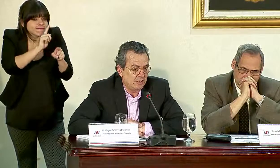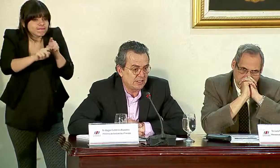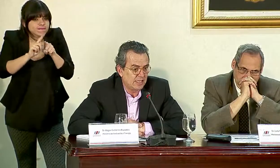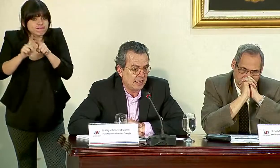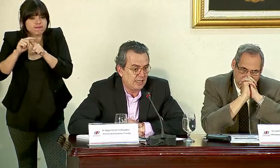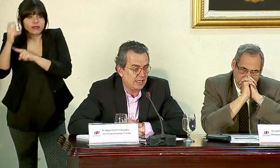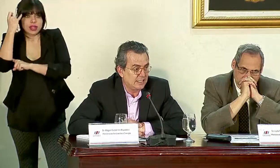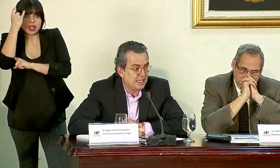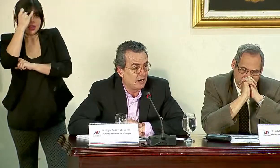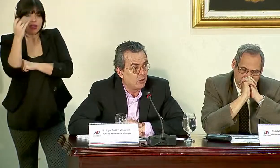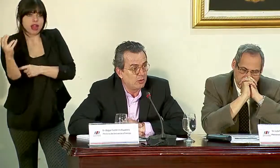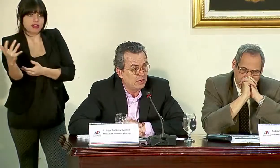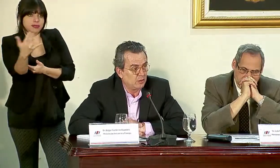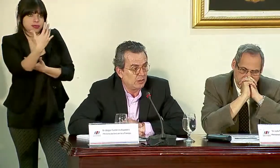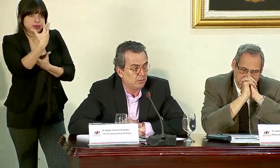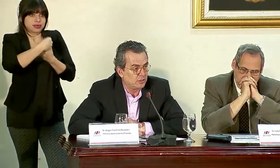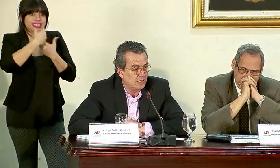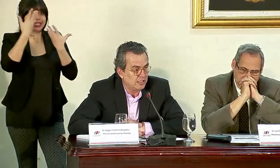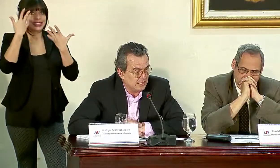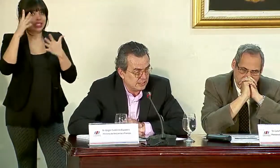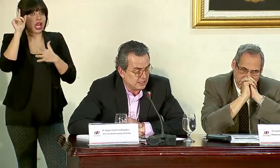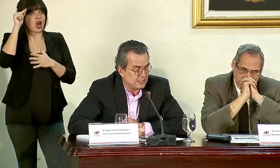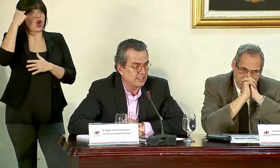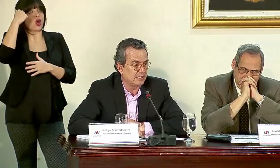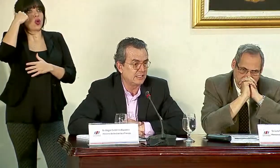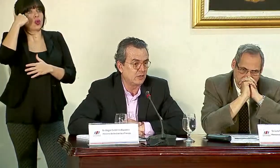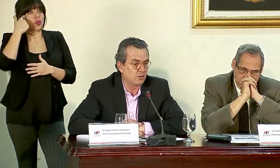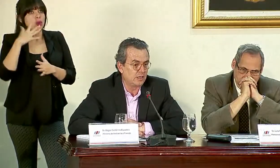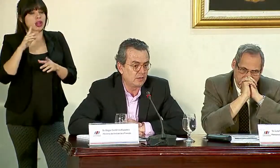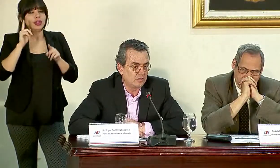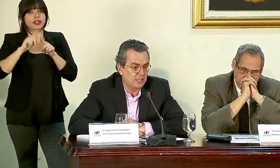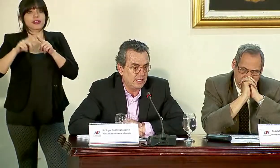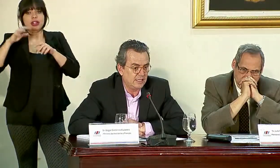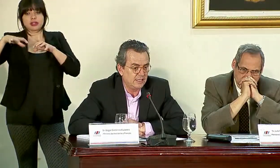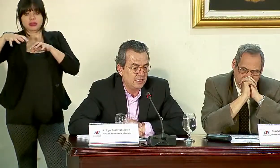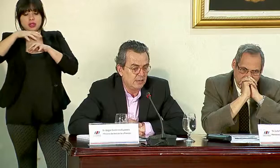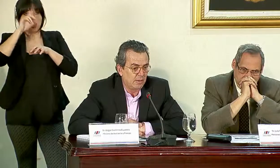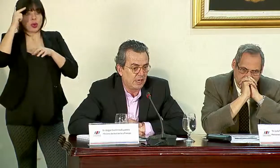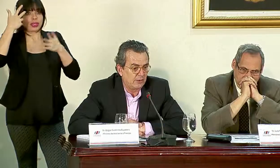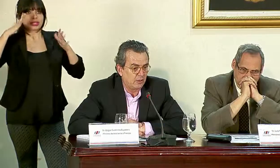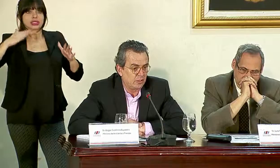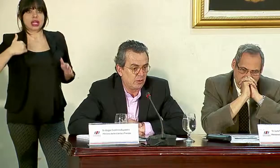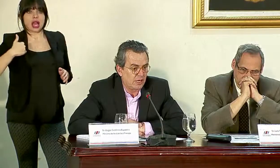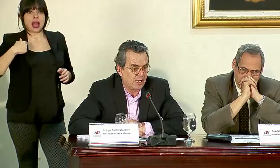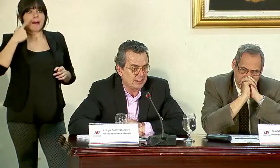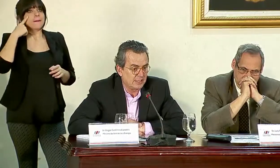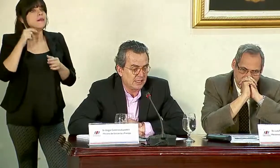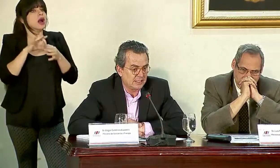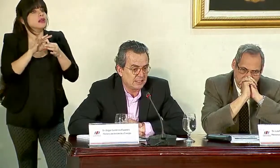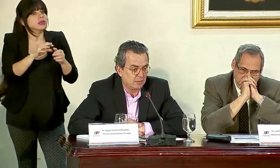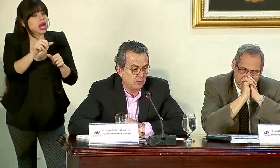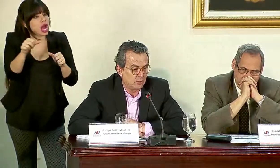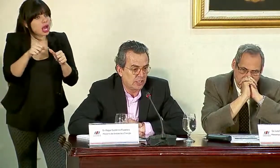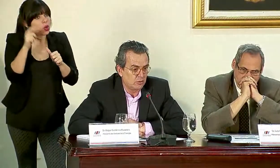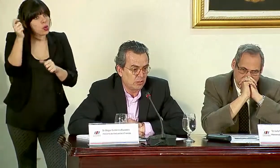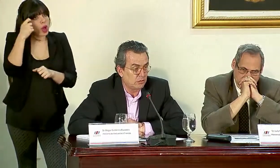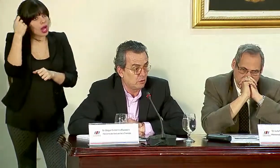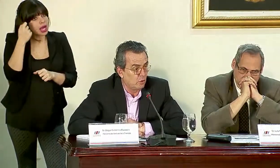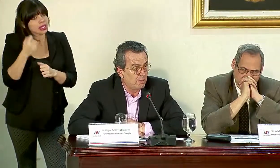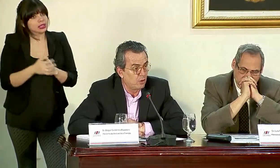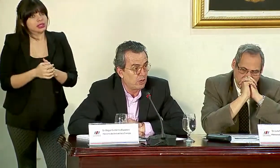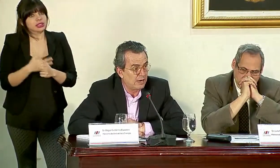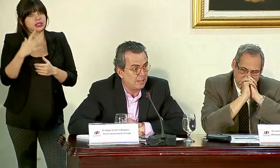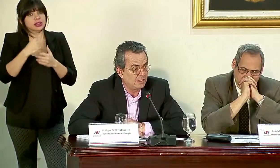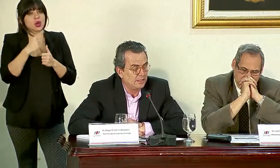iniciativas que ya el gobierno, de por sí, distintas instancias del gobierno tenían para la región de Guanacaste, las estamos juntando